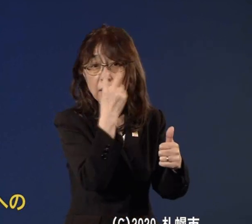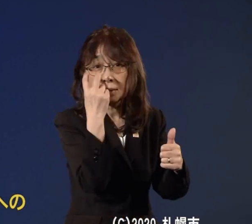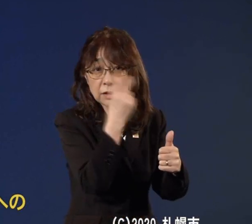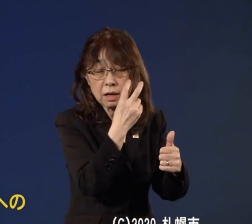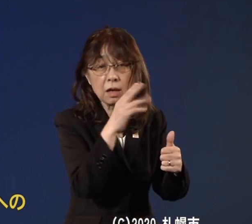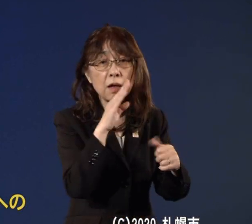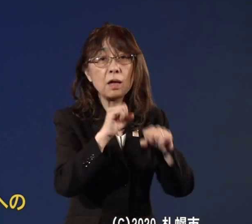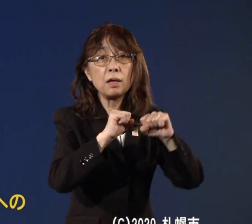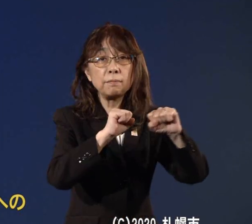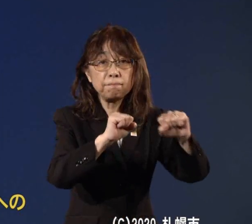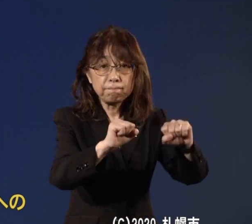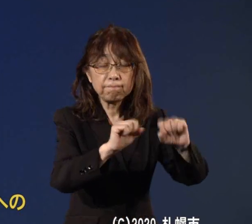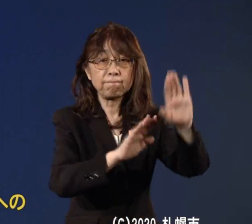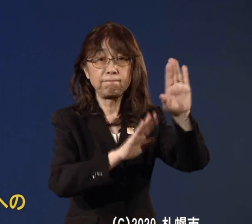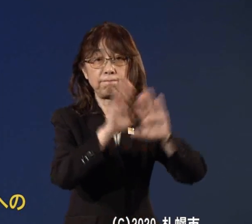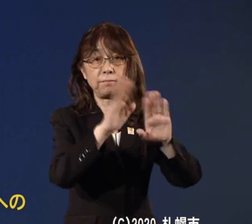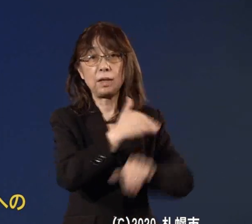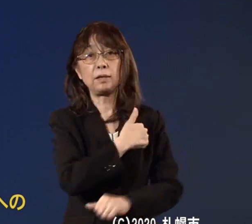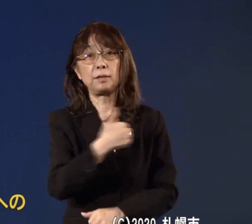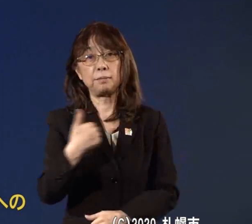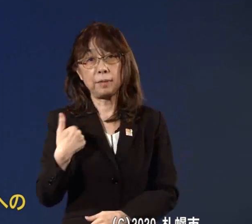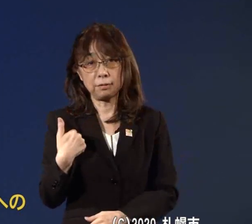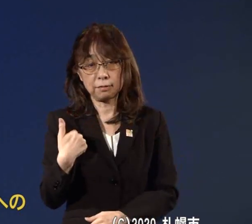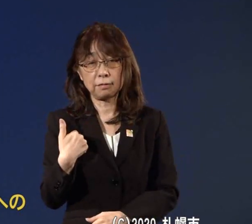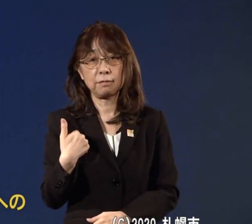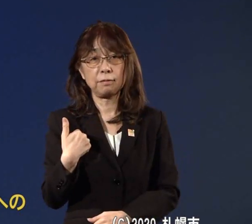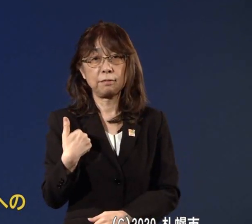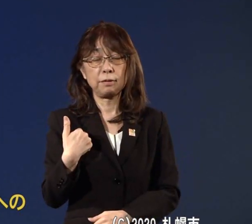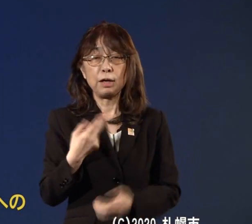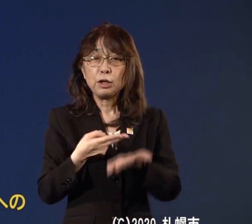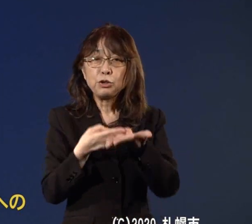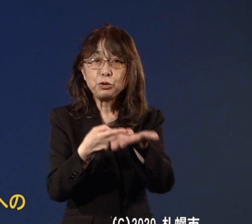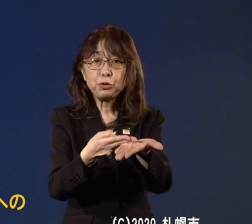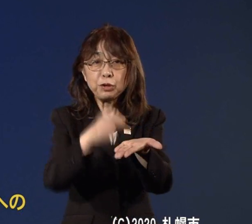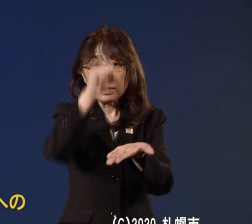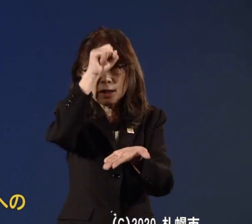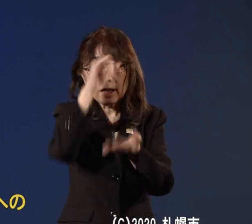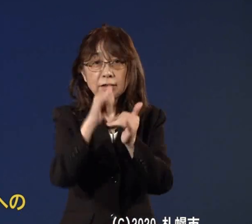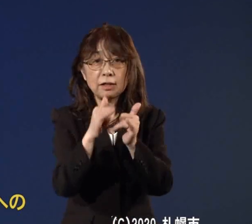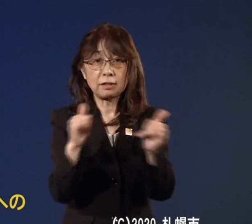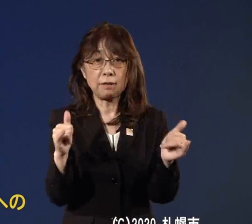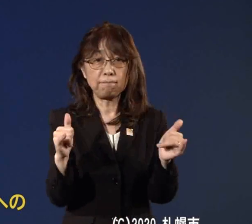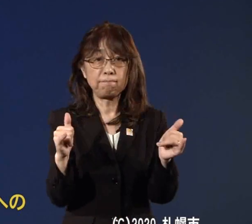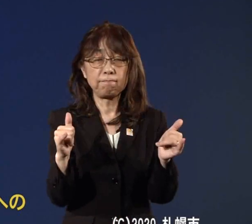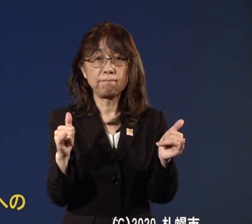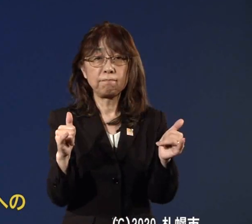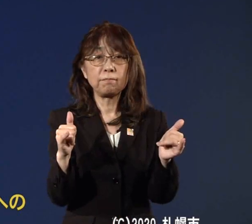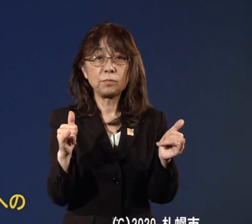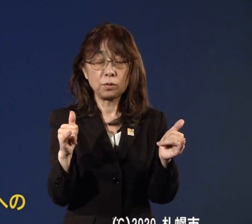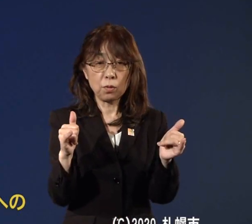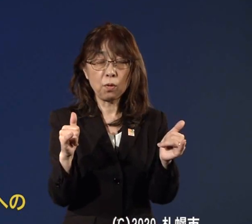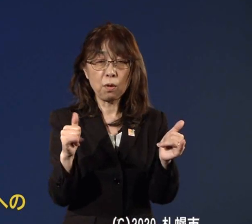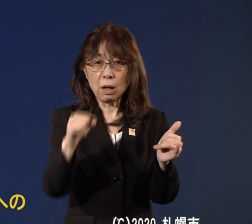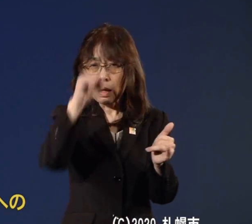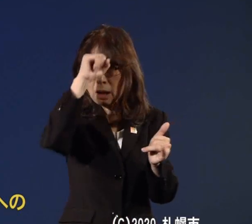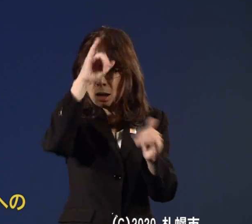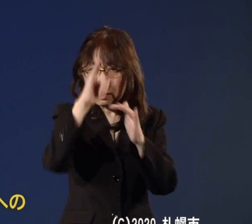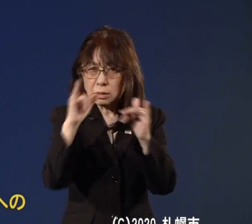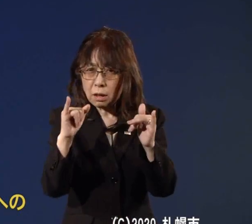状況になってございますが入院患者さんの陰性確認これは2回陰